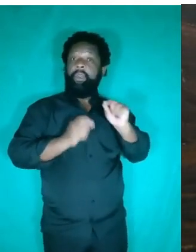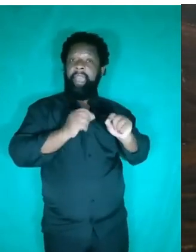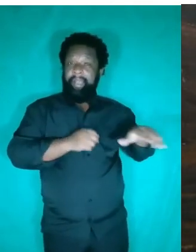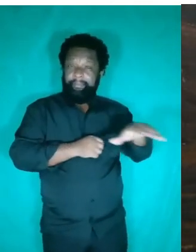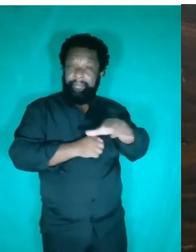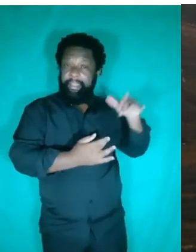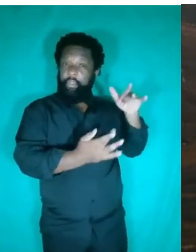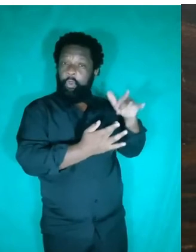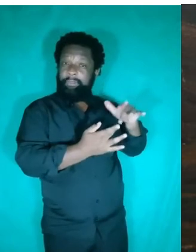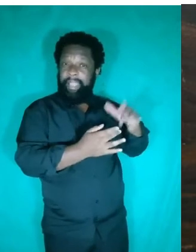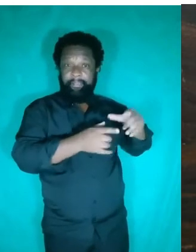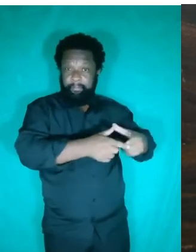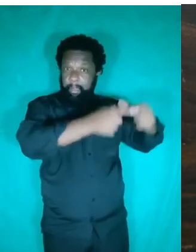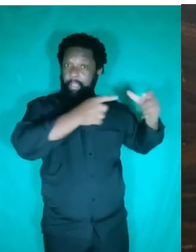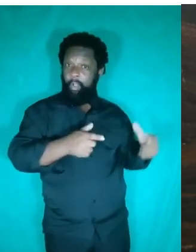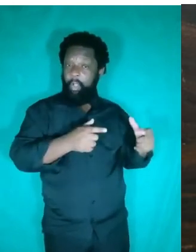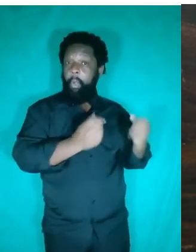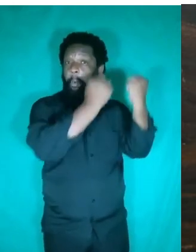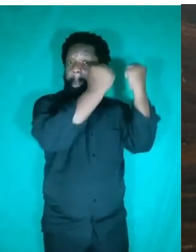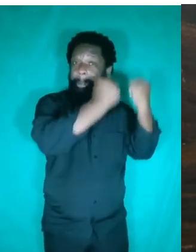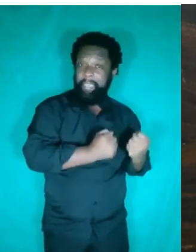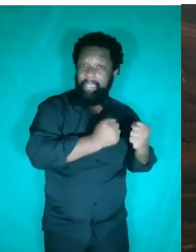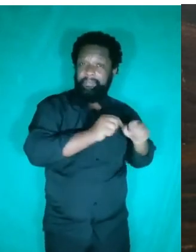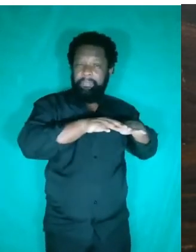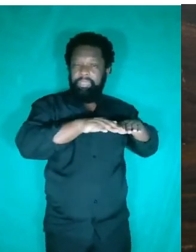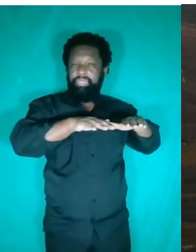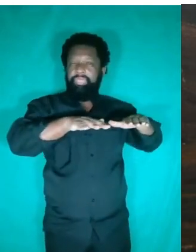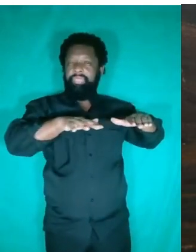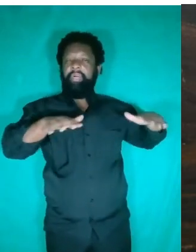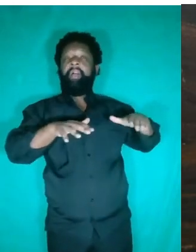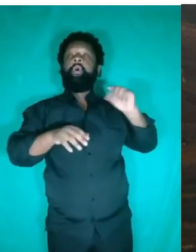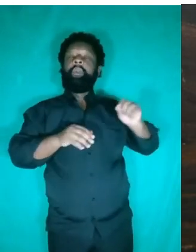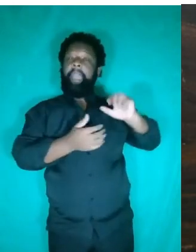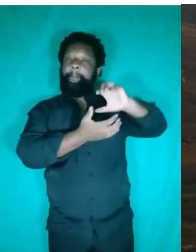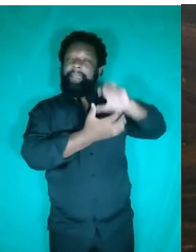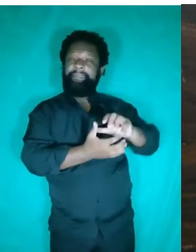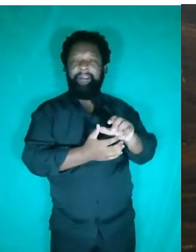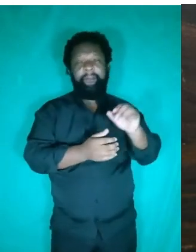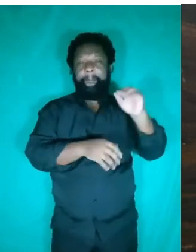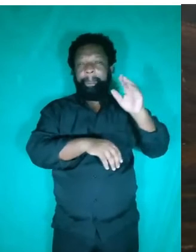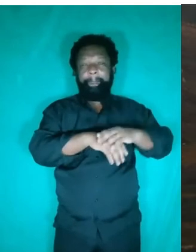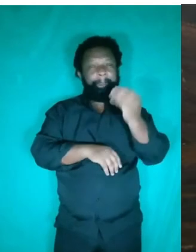é maior. E você distribui a força. E, sendo assim, a pressão é menor. Só uma reflexão